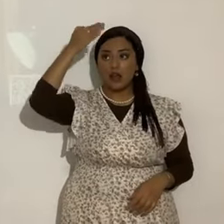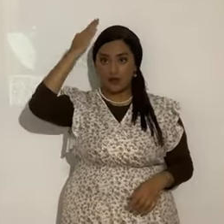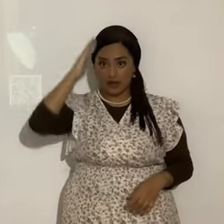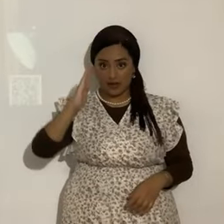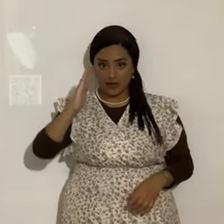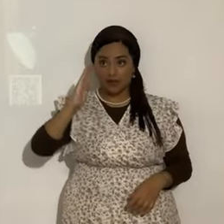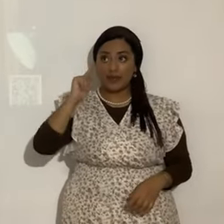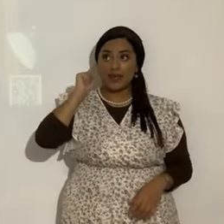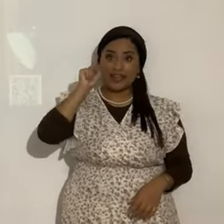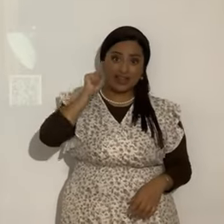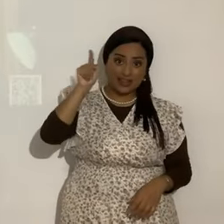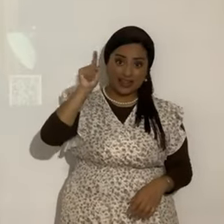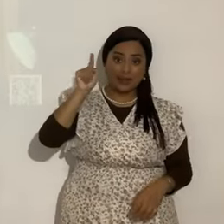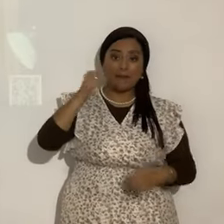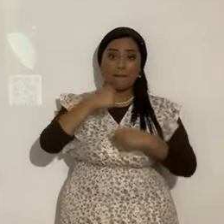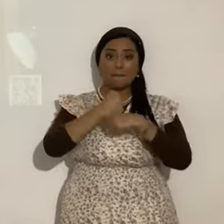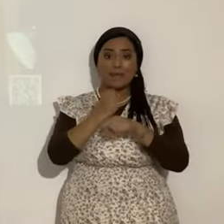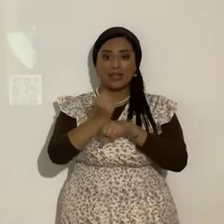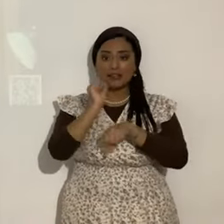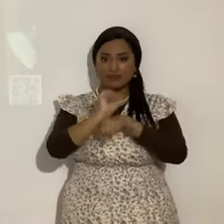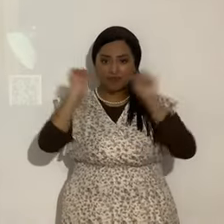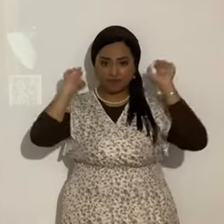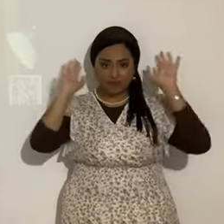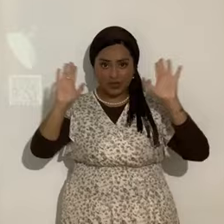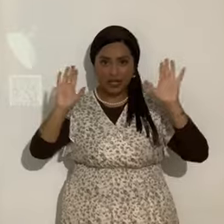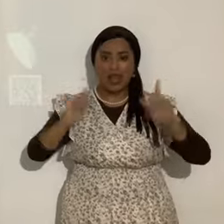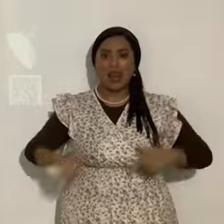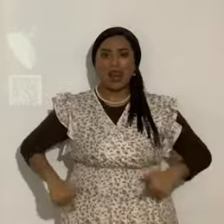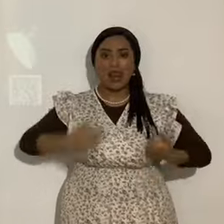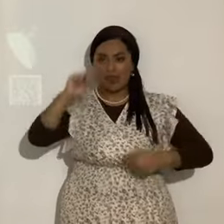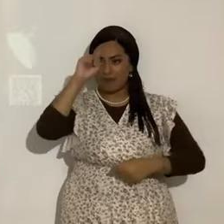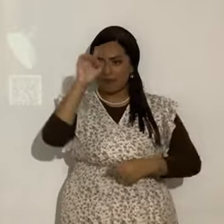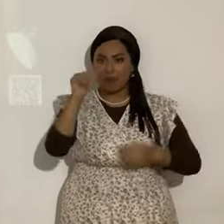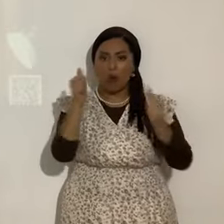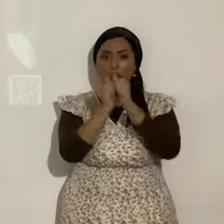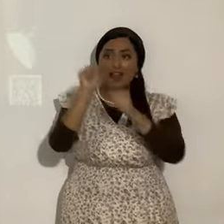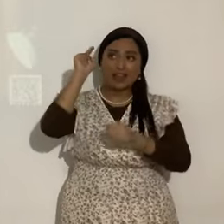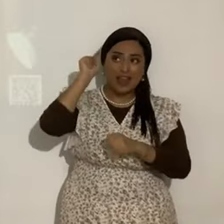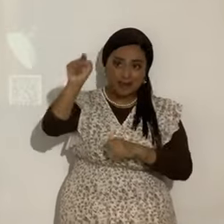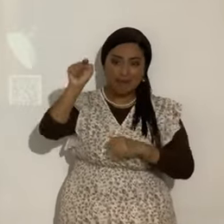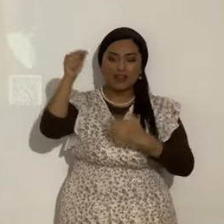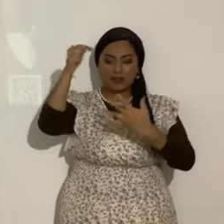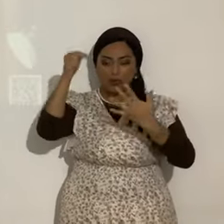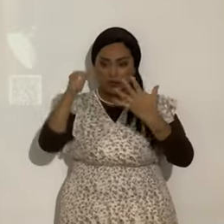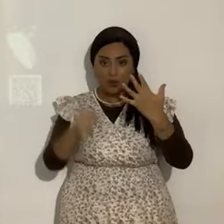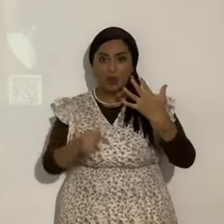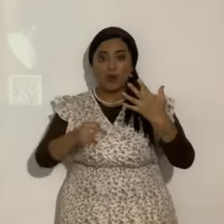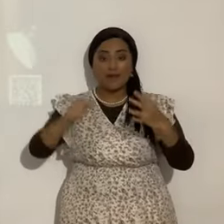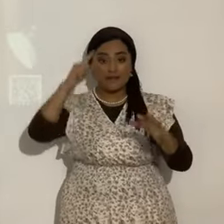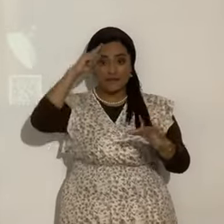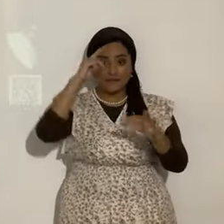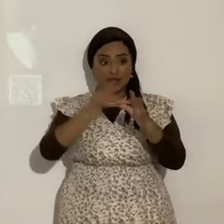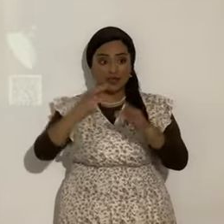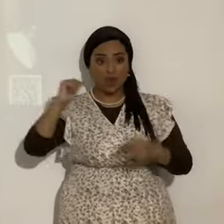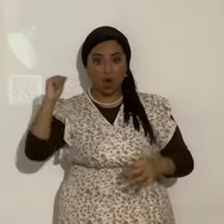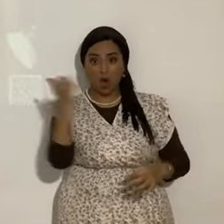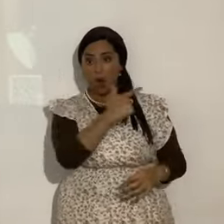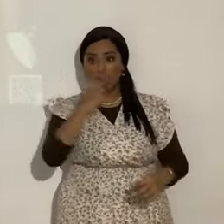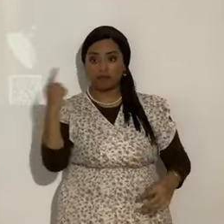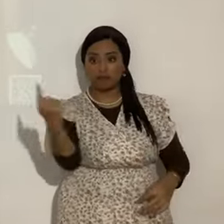Hacedor de milagros. Vida eterna en él. Etcétera. Etcétera. Etcétera. La fe de todos. Los que ya tenemos tiempo. Tuvo